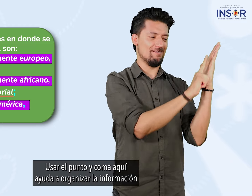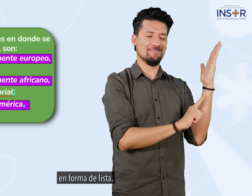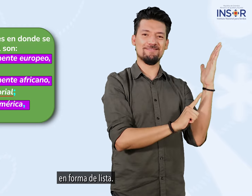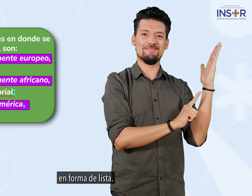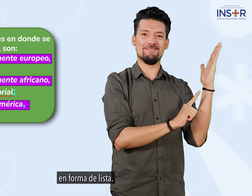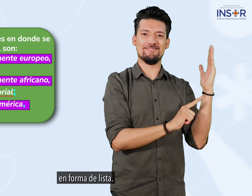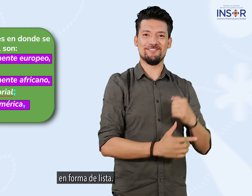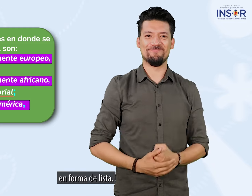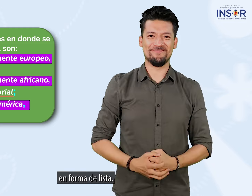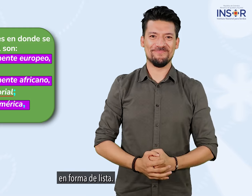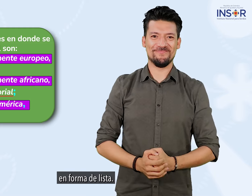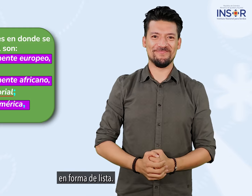en forma de lista